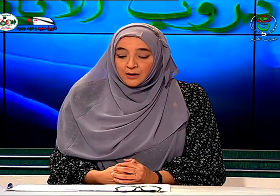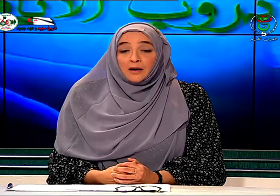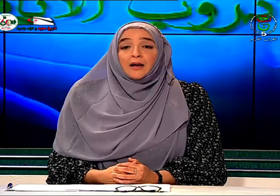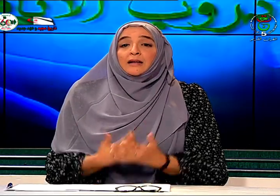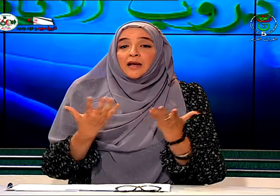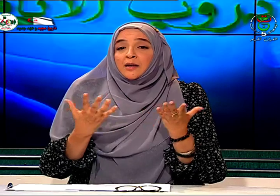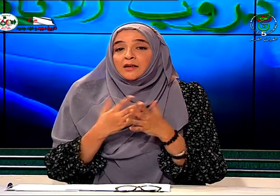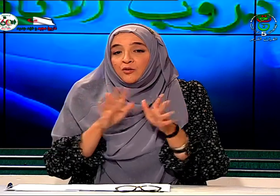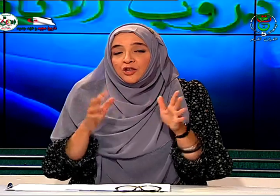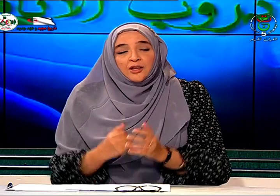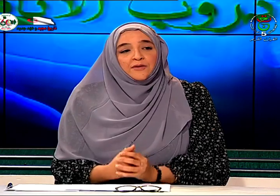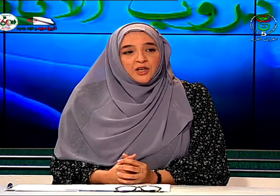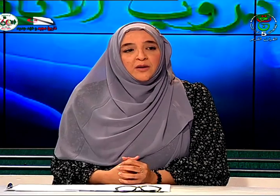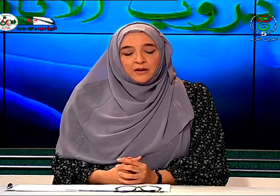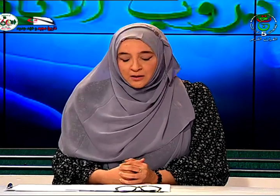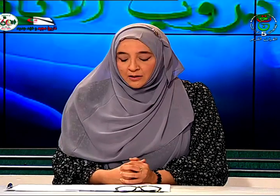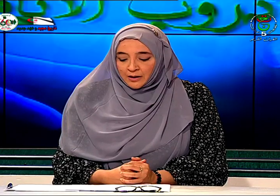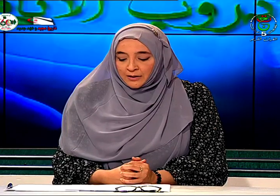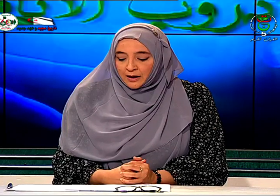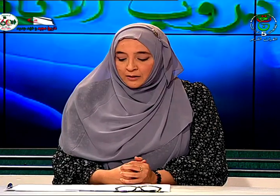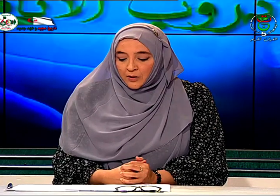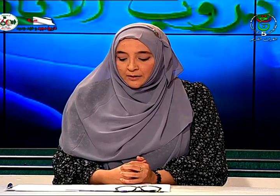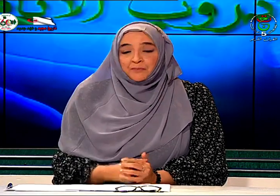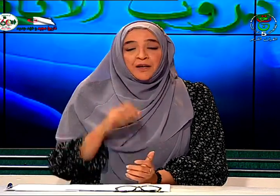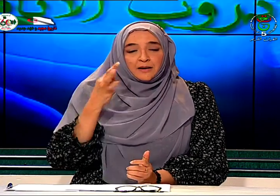العملية منتشرة في جميع أنحاء الوطن نعم